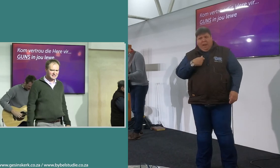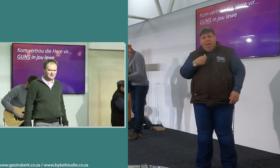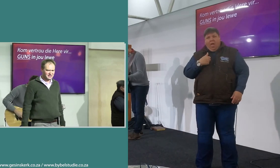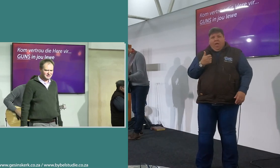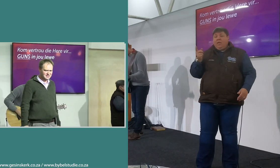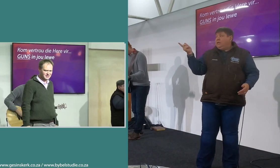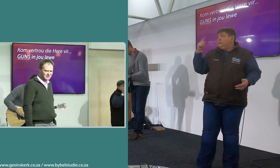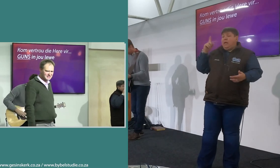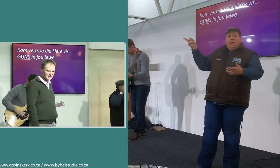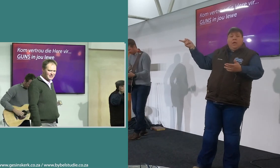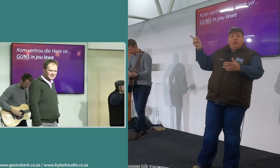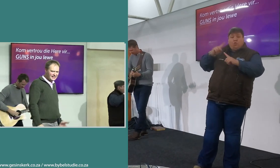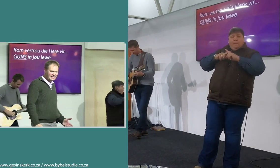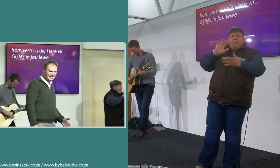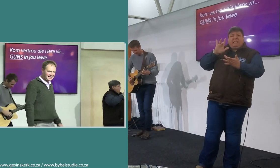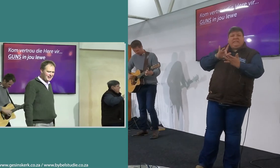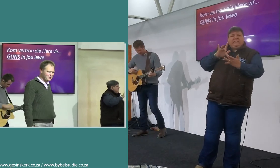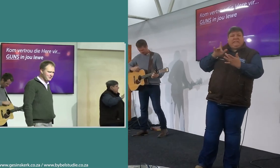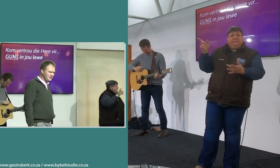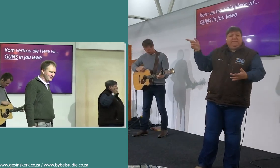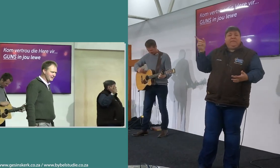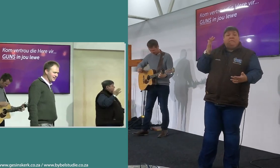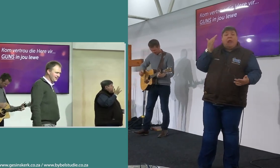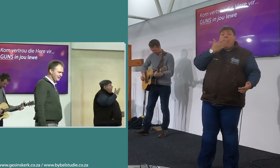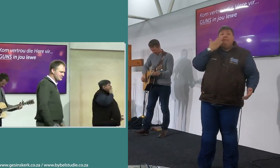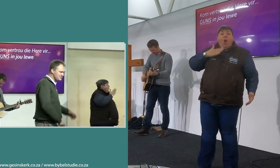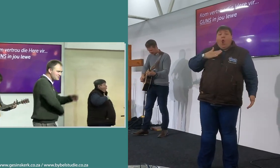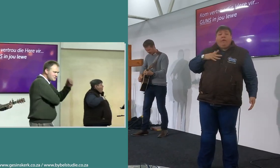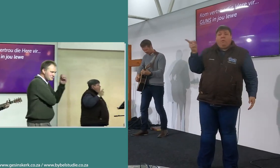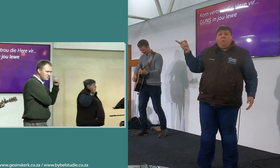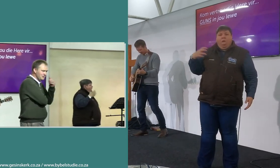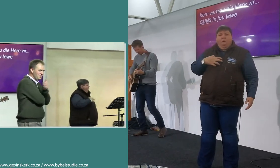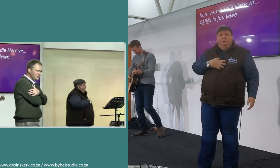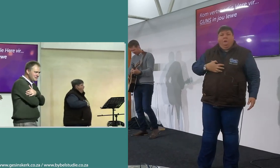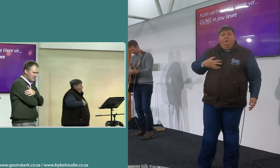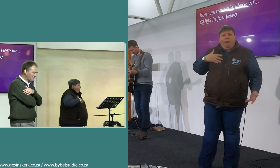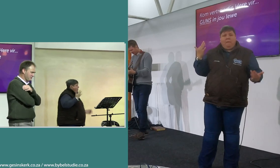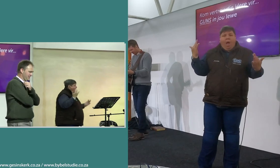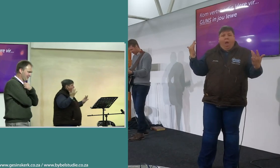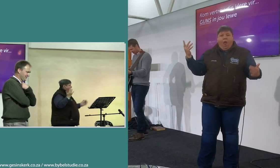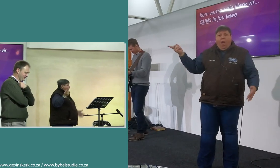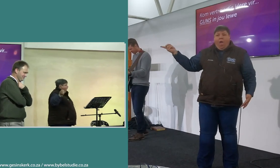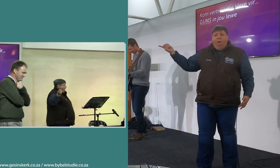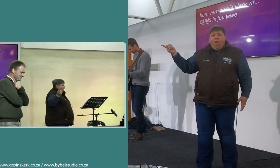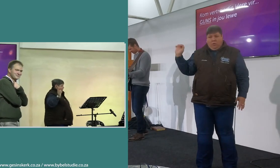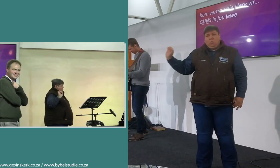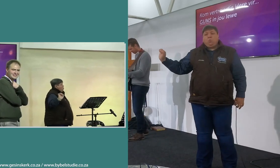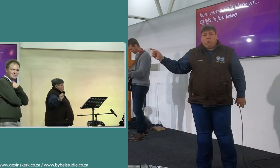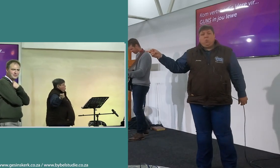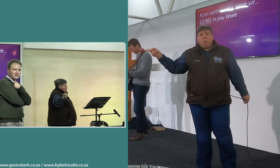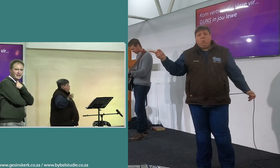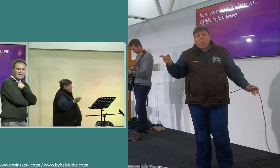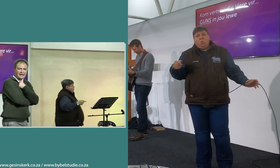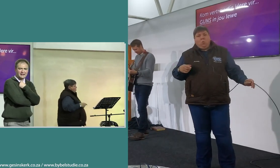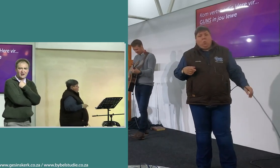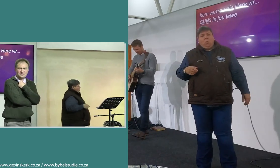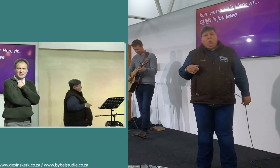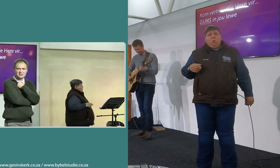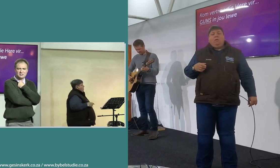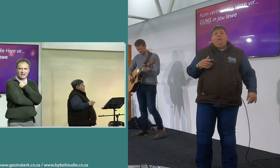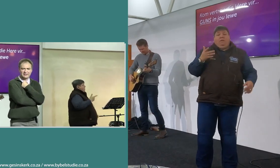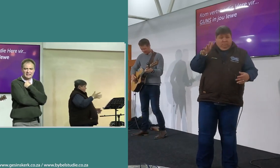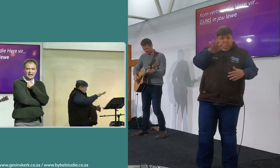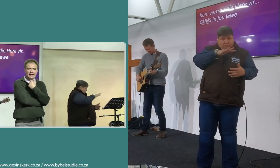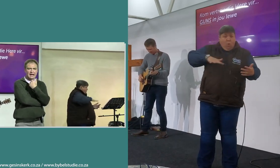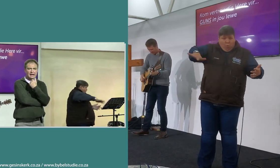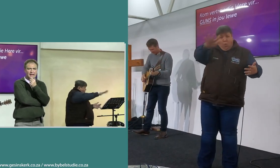my een sensitieve siel as ek jy idee krij jou nie van my nie dan dan is ek so wat het ek nou my verkeer en daar is